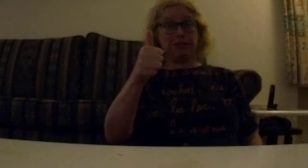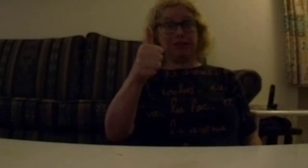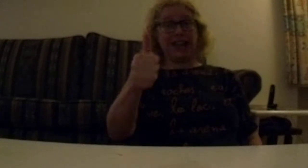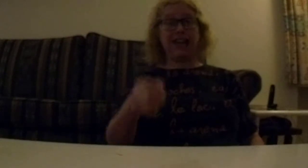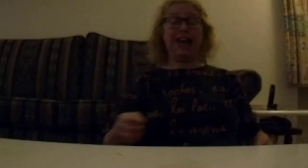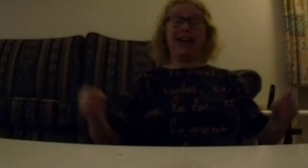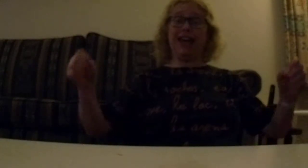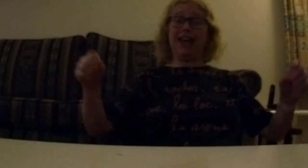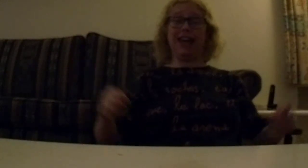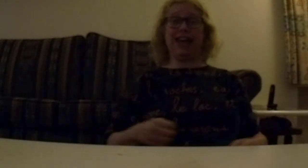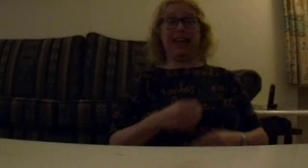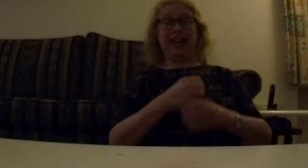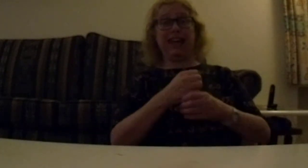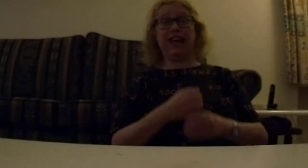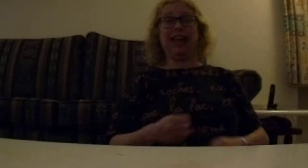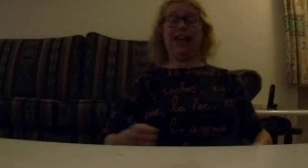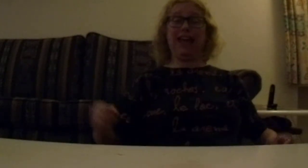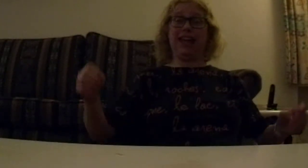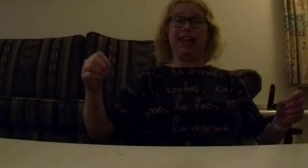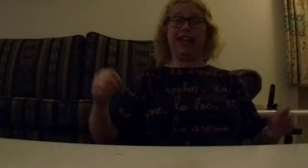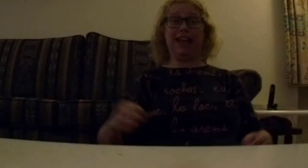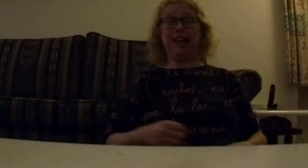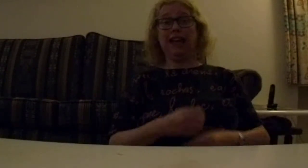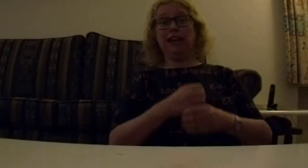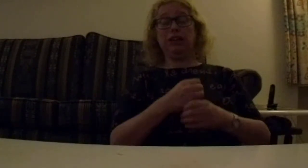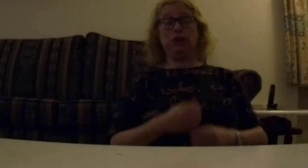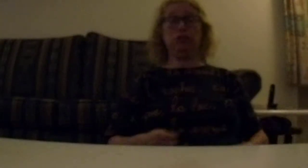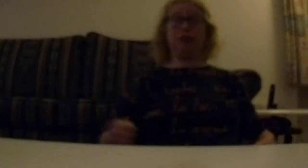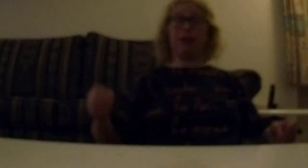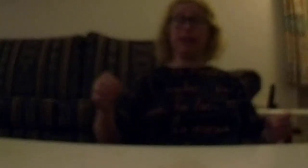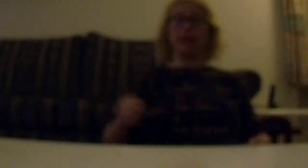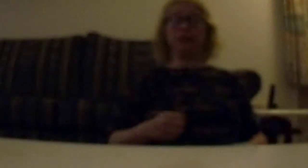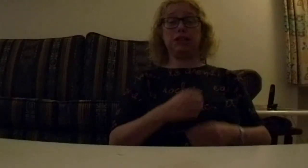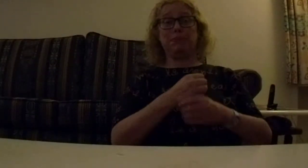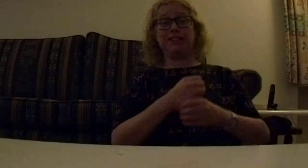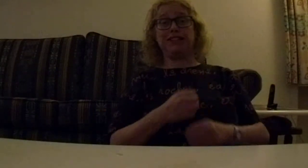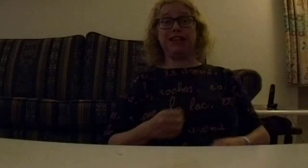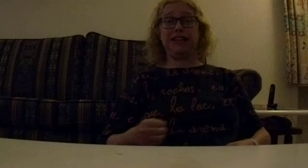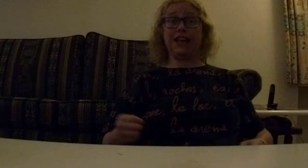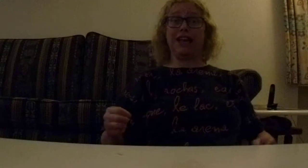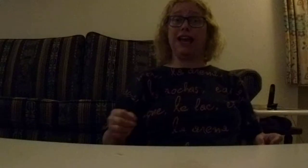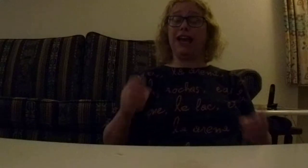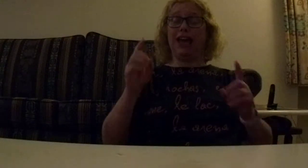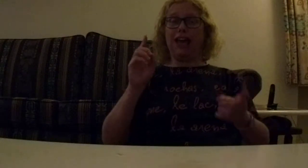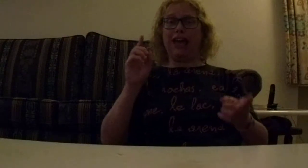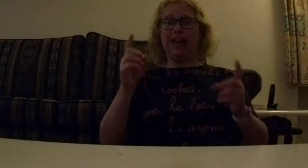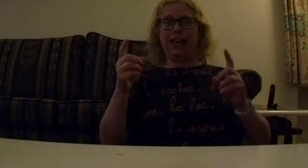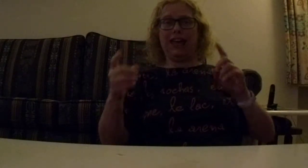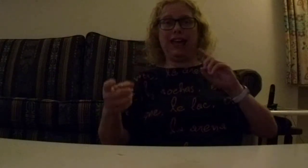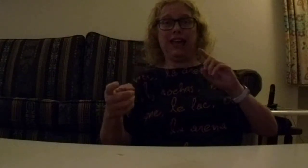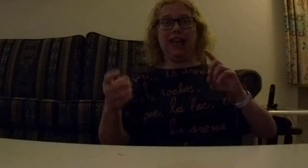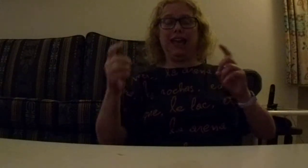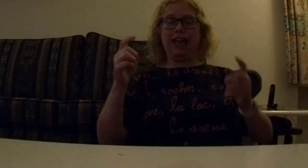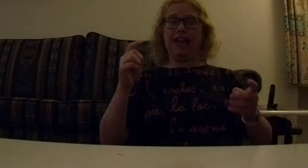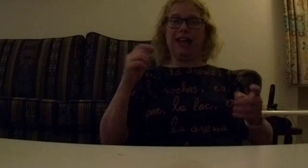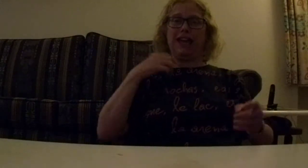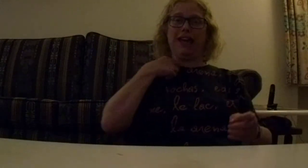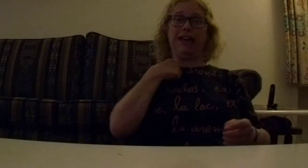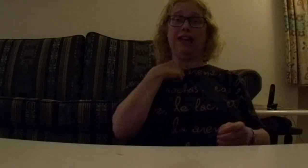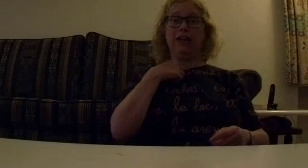de beste je hé hé hé hé hé hé